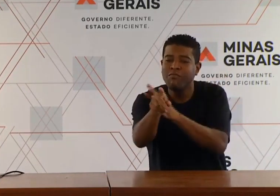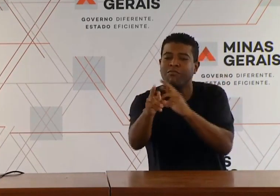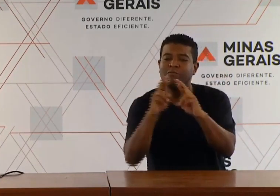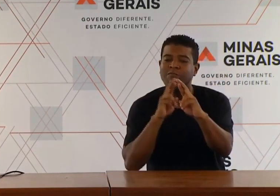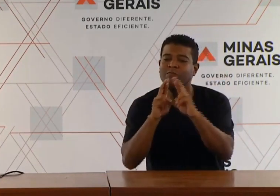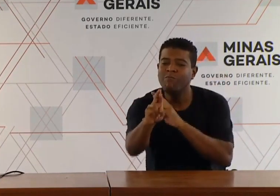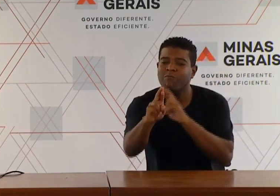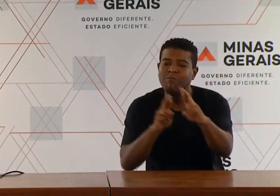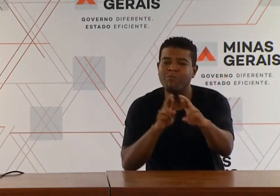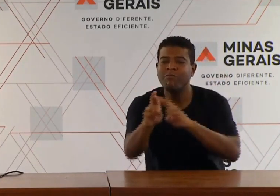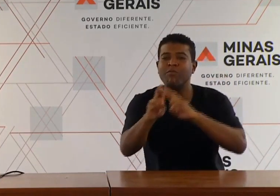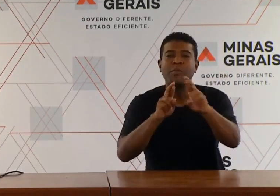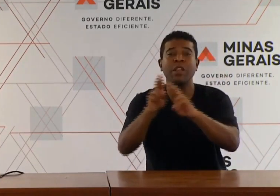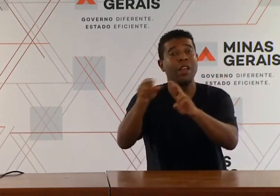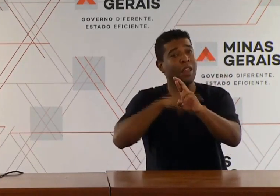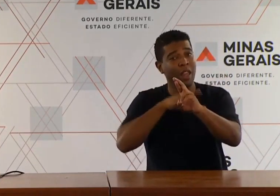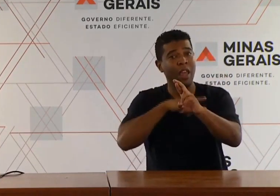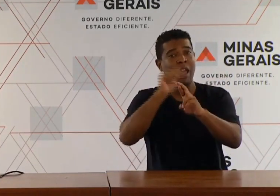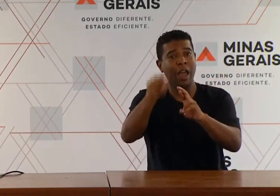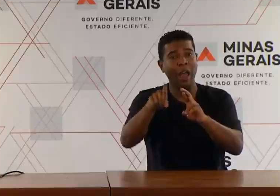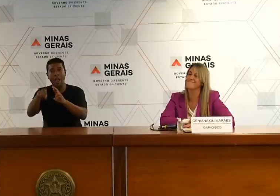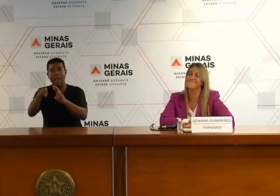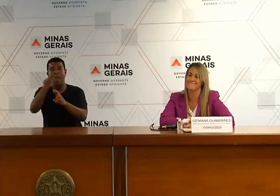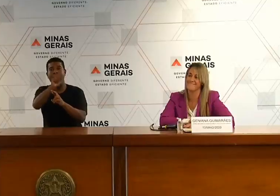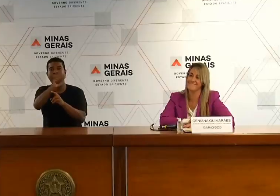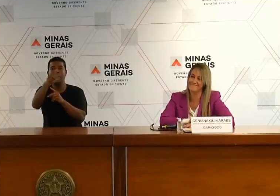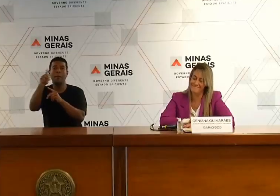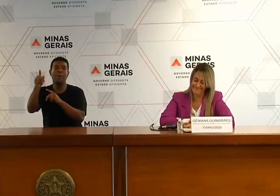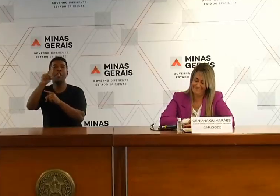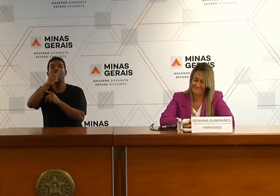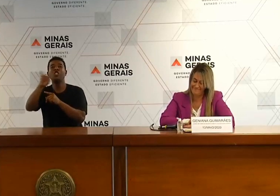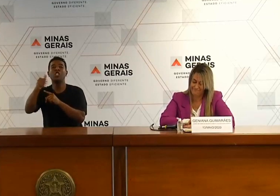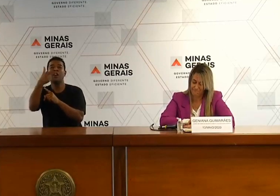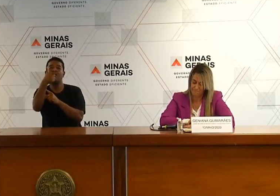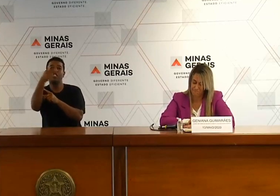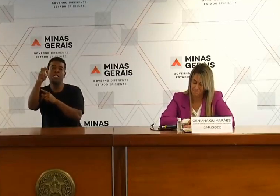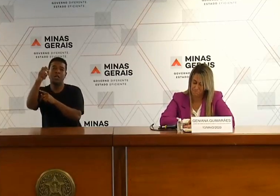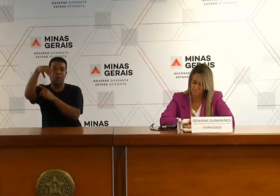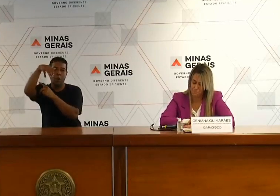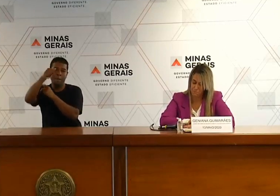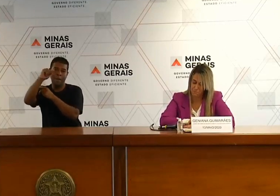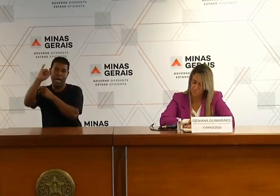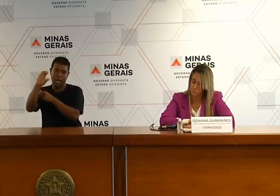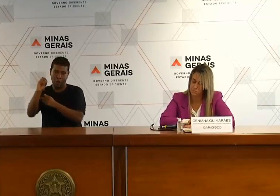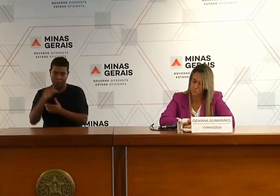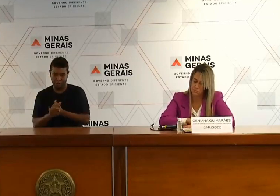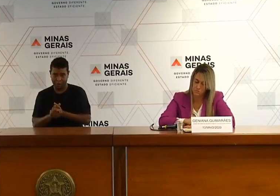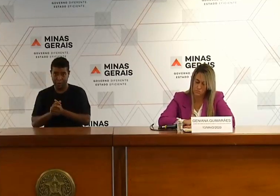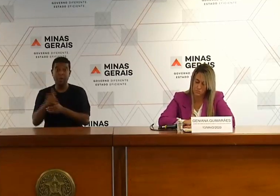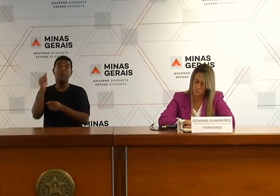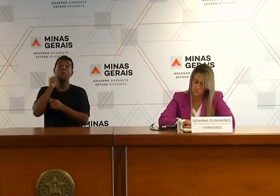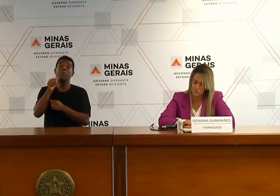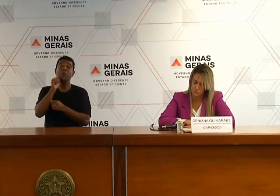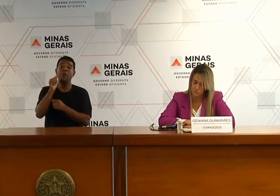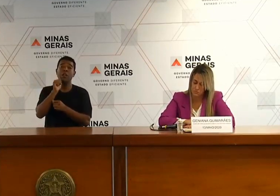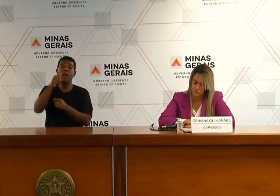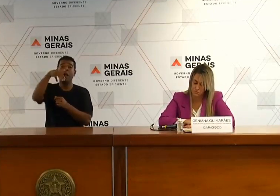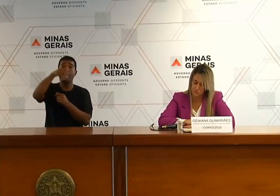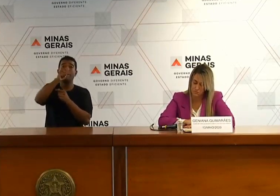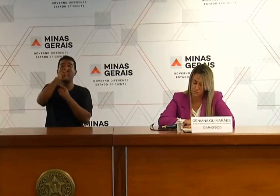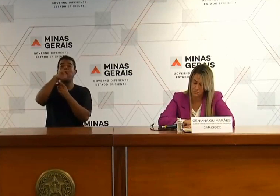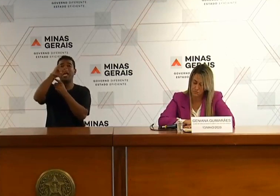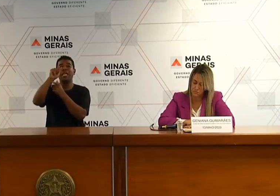aplicativo no dia 25 de maio. Pergunta da jornalista Maria Alice Pereira